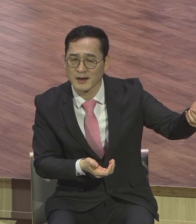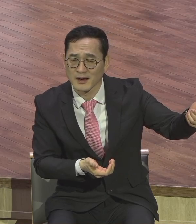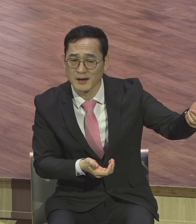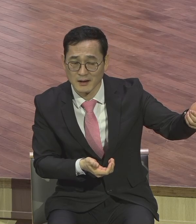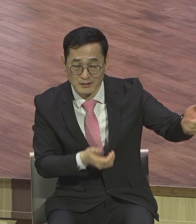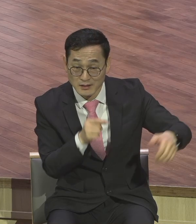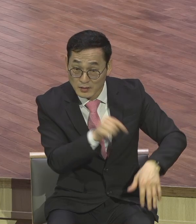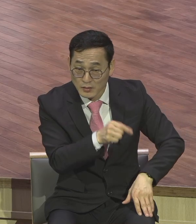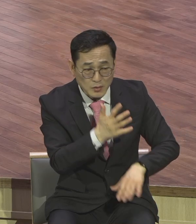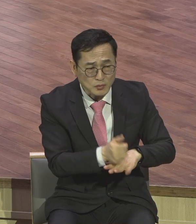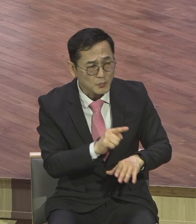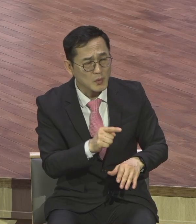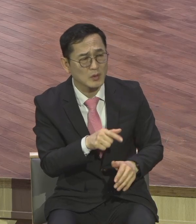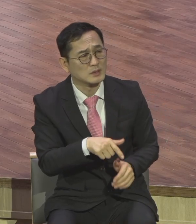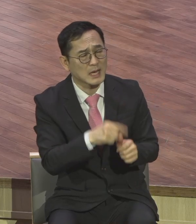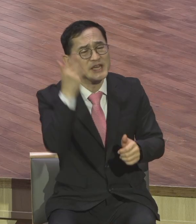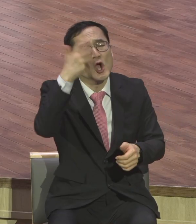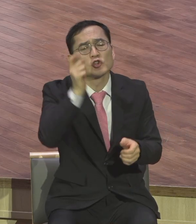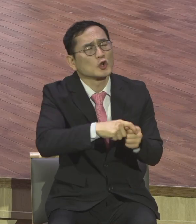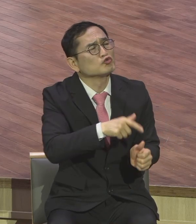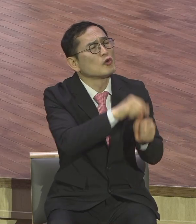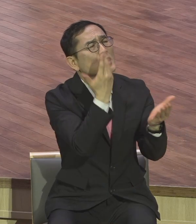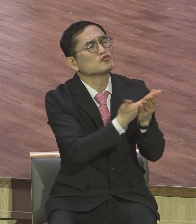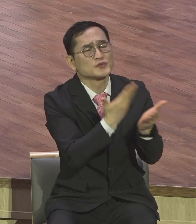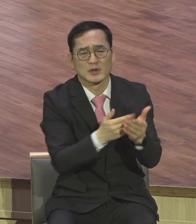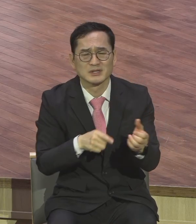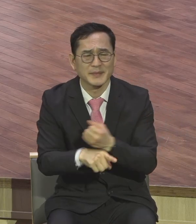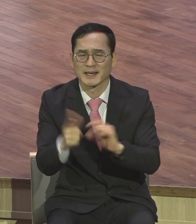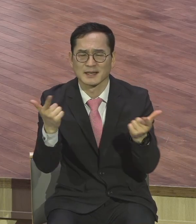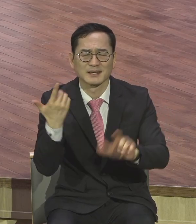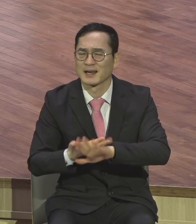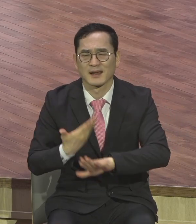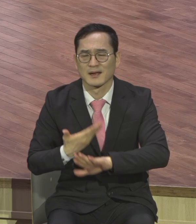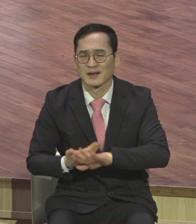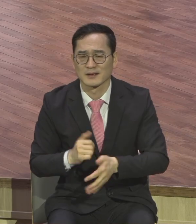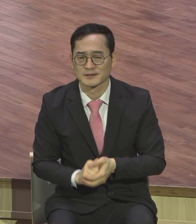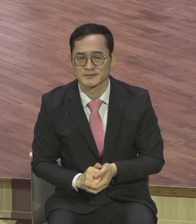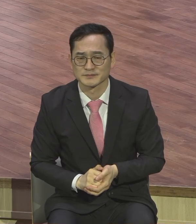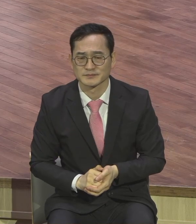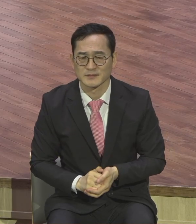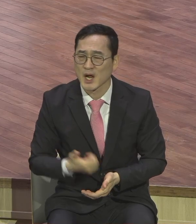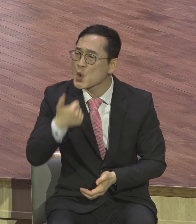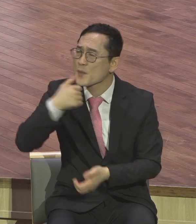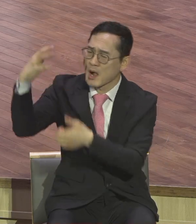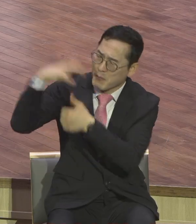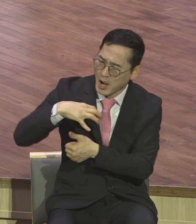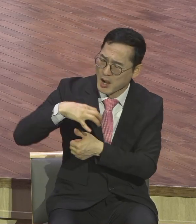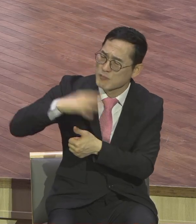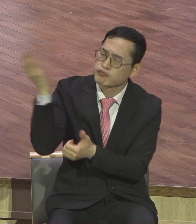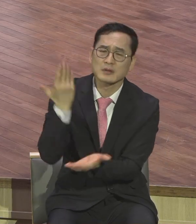이들이 기대했던 메시아는 단지 로마 압재로부터